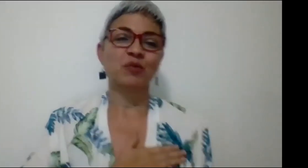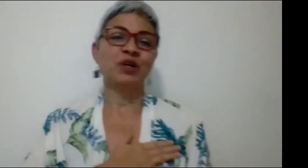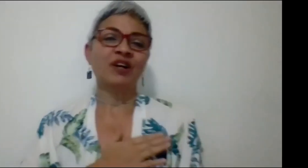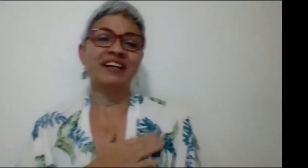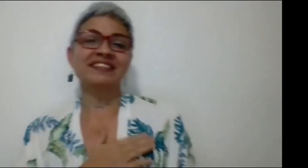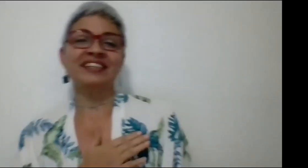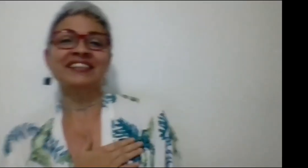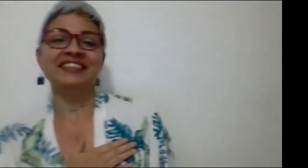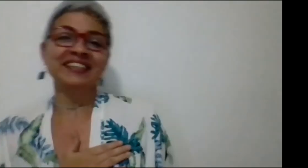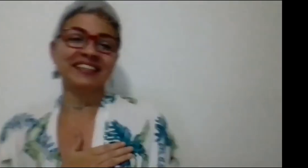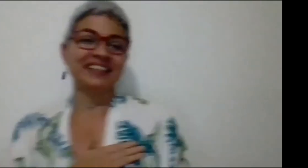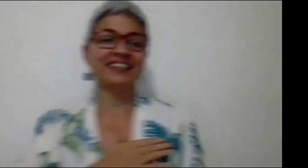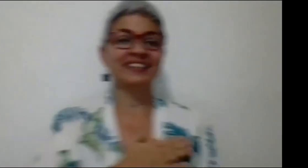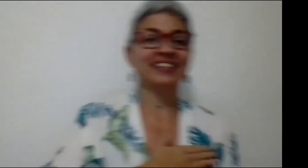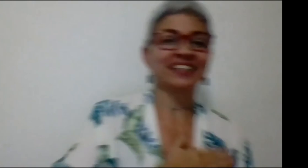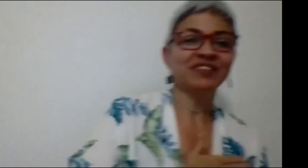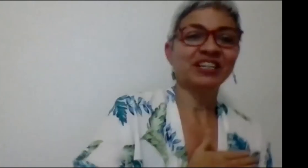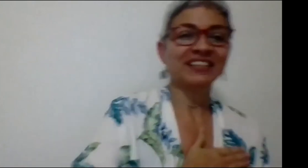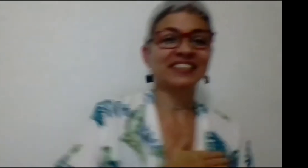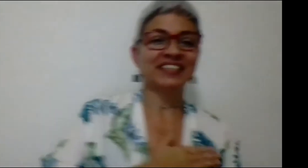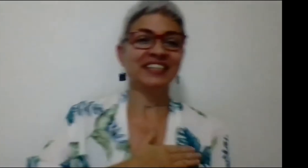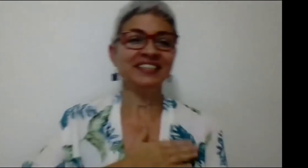Cuidado que esta era la seña, ¿esta es la seña de quién? ¿Era la seña de quién?